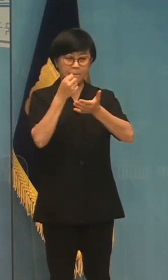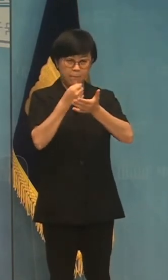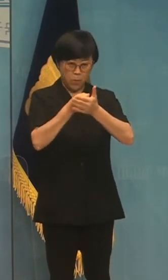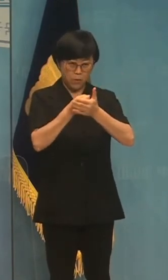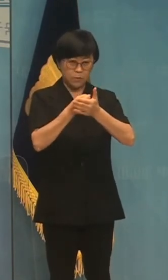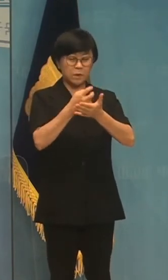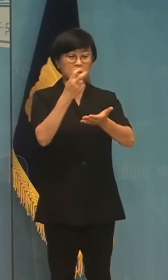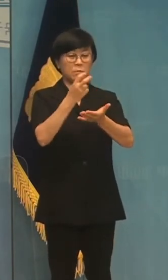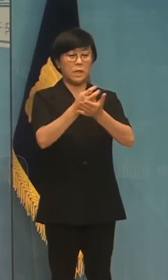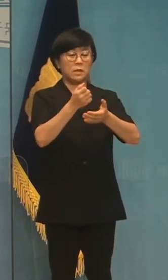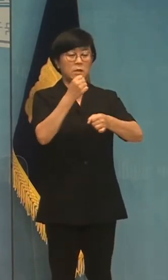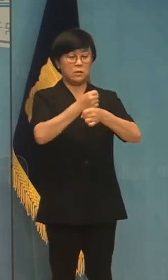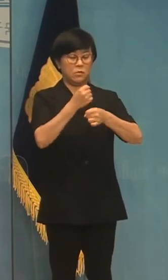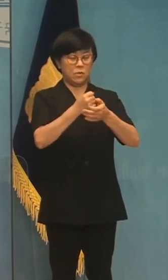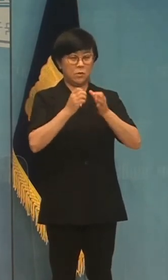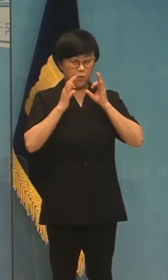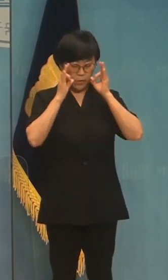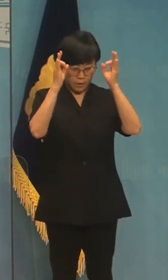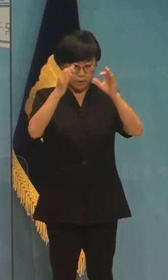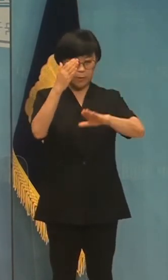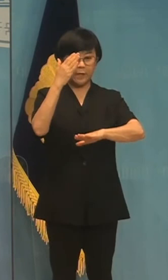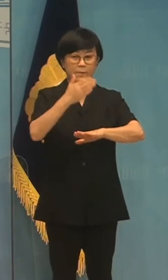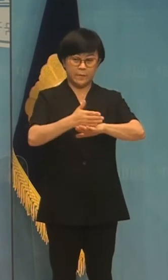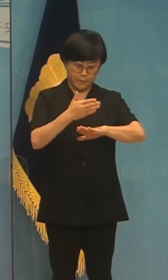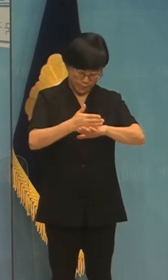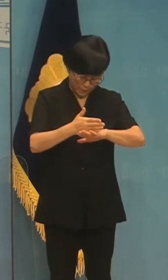최선을 다하겠습니다. 감사합니다.